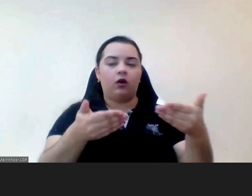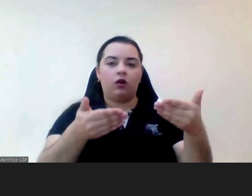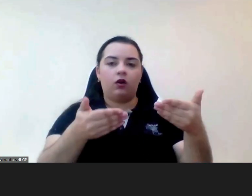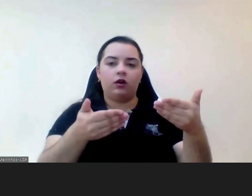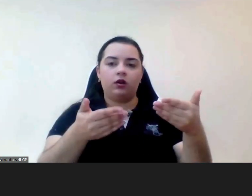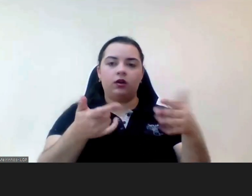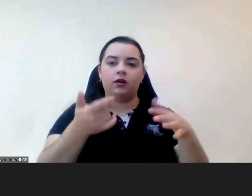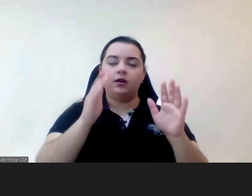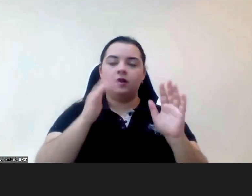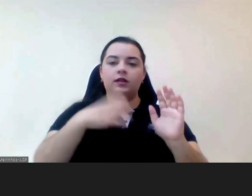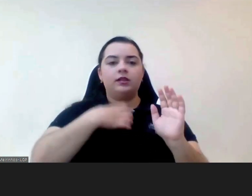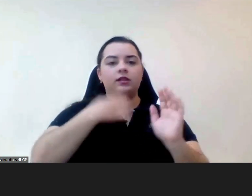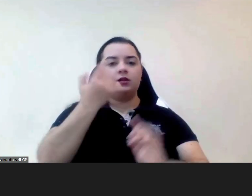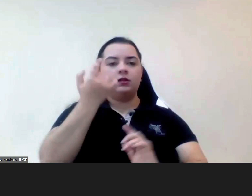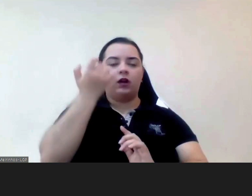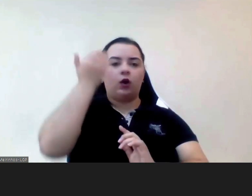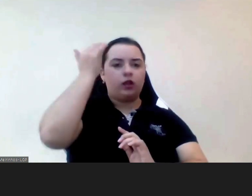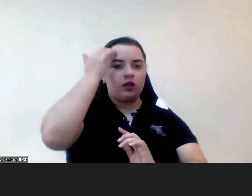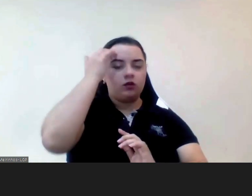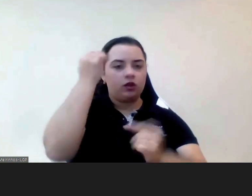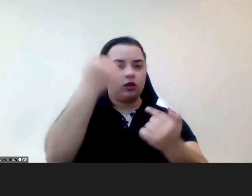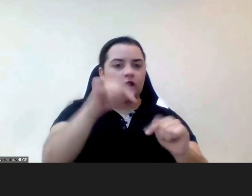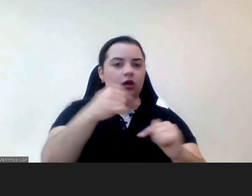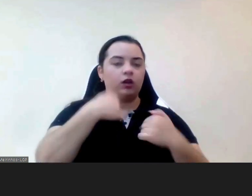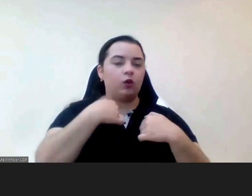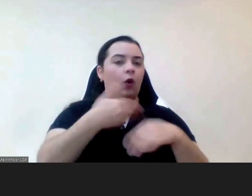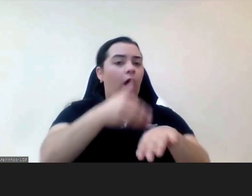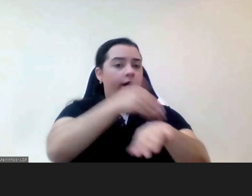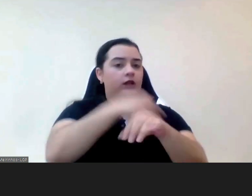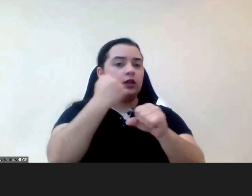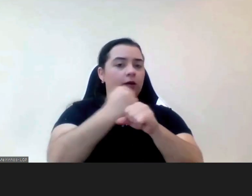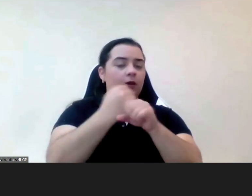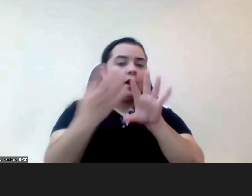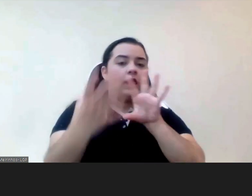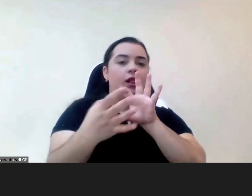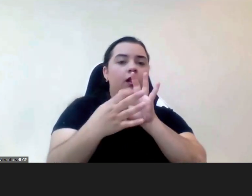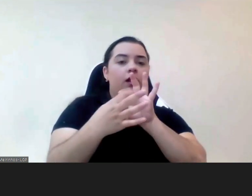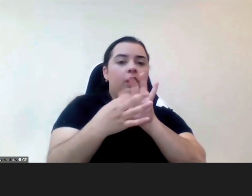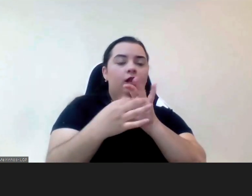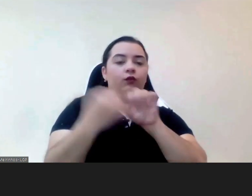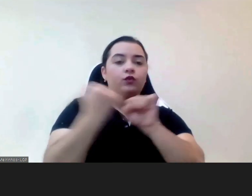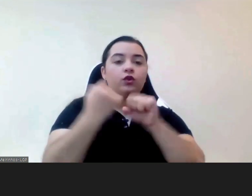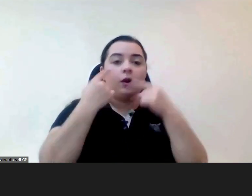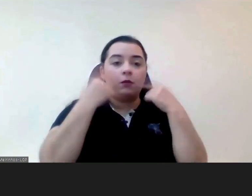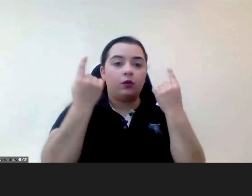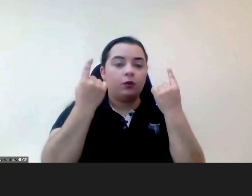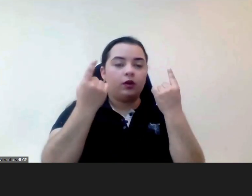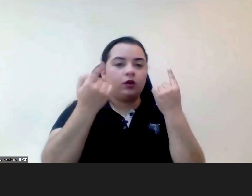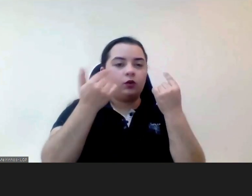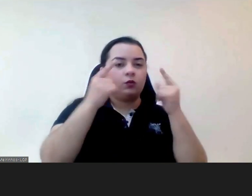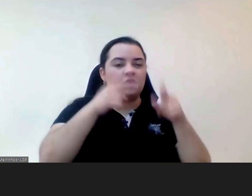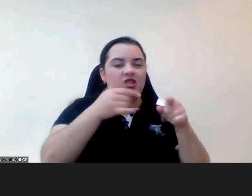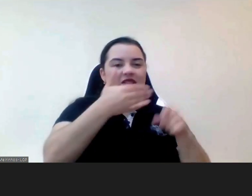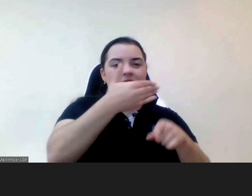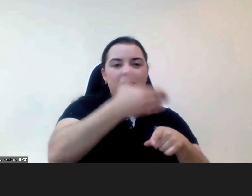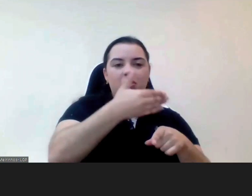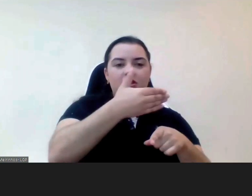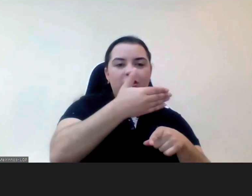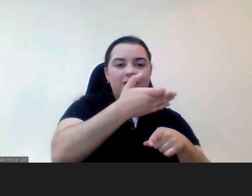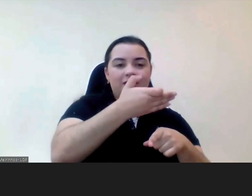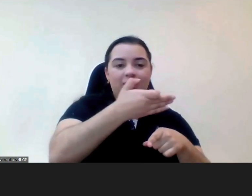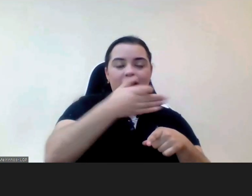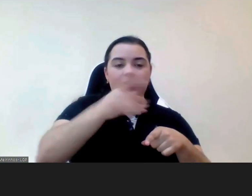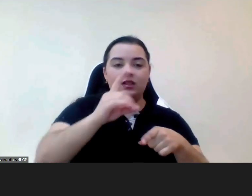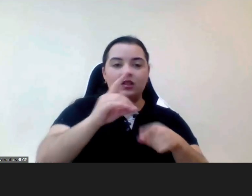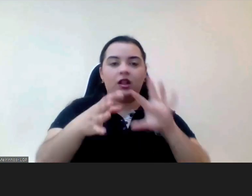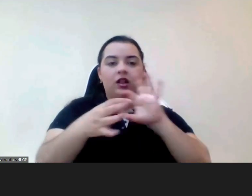pública comecei em 76 no Instituto das Conservas de Peixes veja lá depois fui para a magistratura mas quer dizer